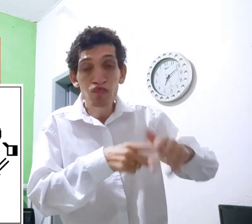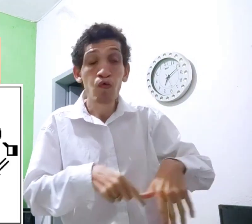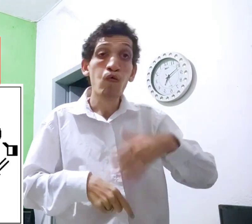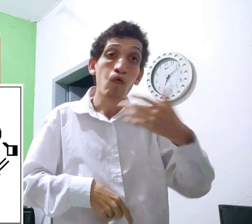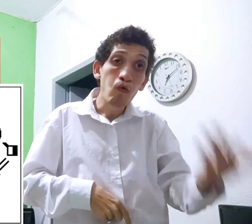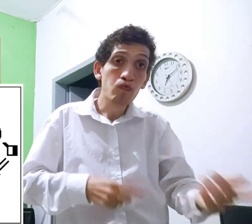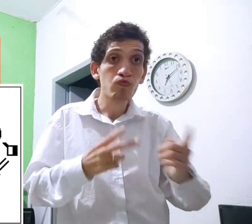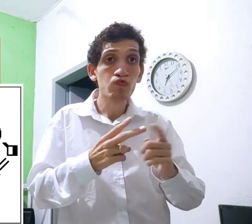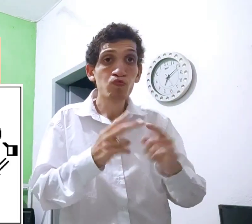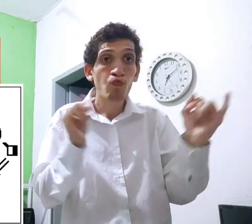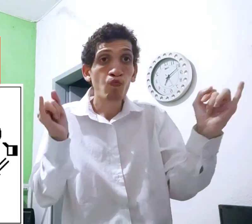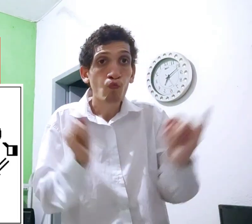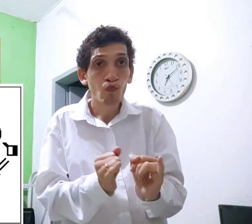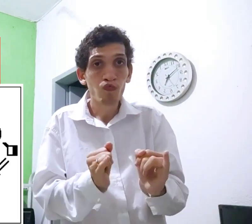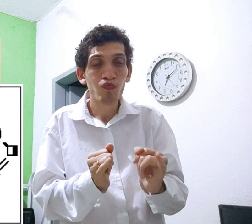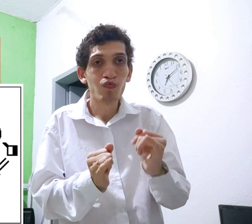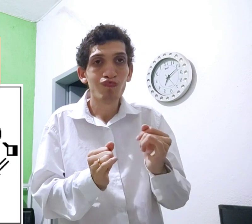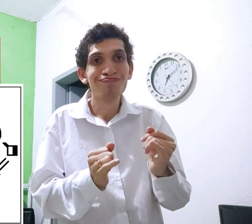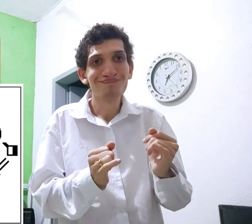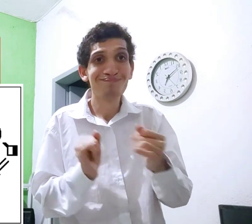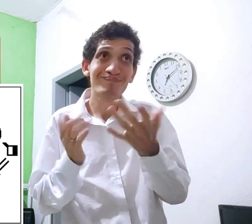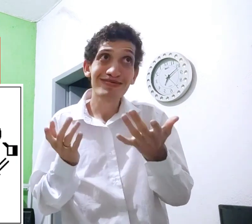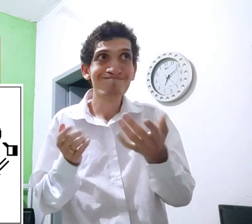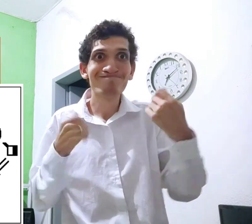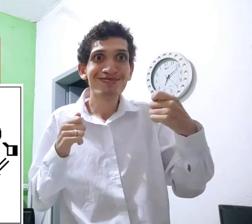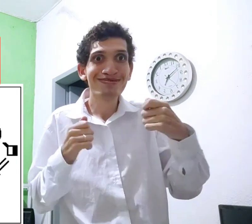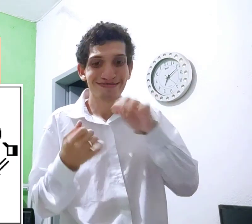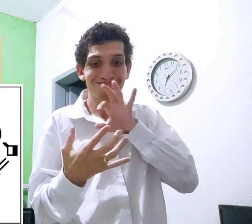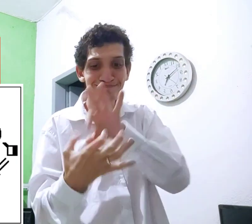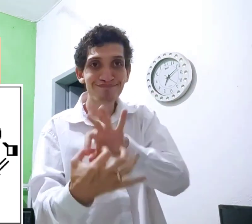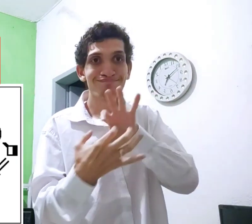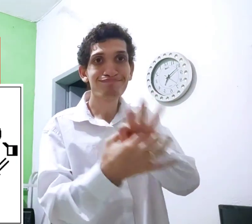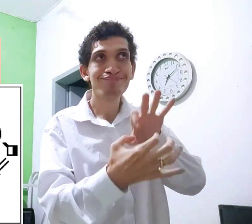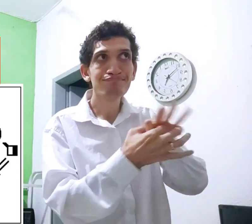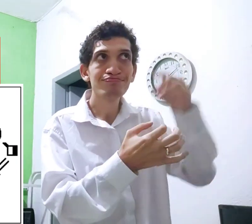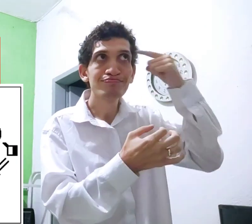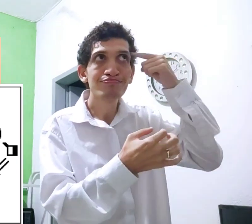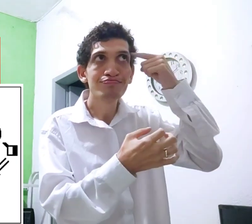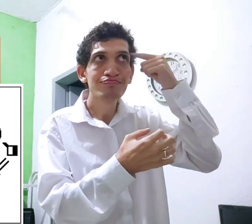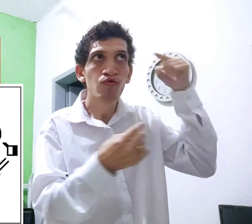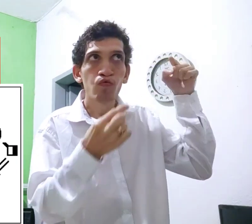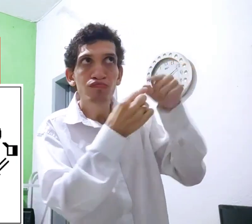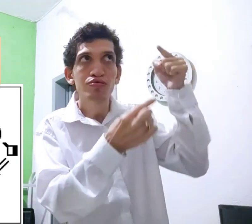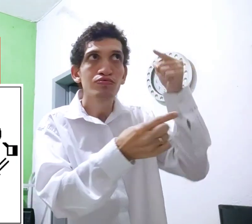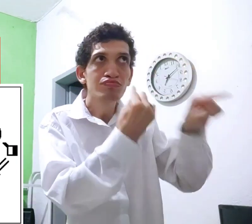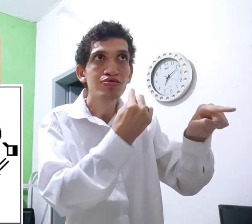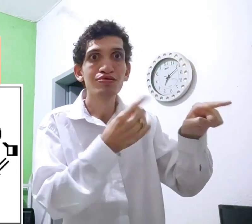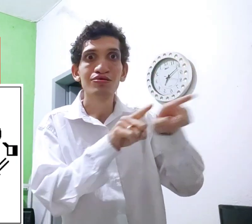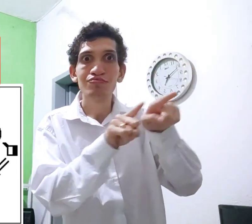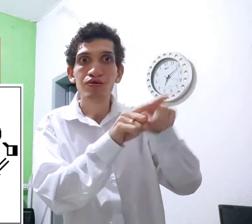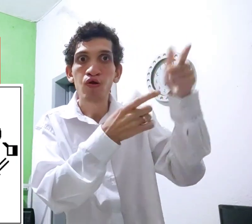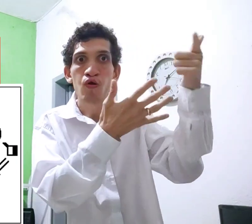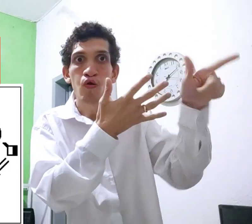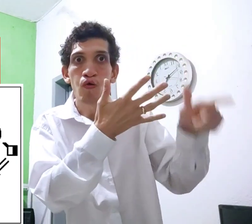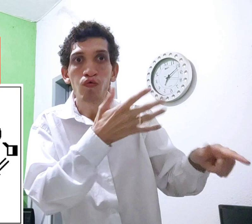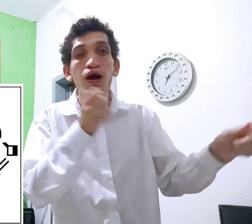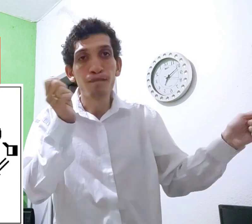musical, o som, acertar, ou emagrecer. É o eu de cada contexto. Você pensa em combina ou não